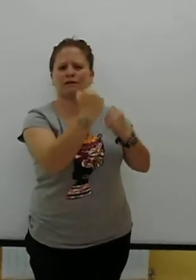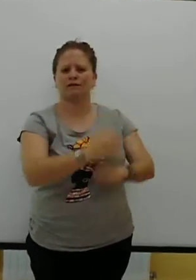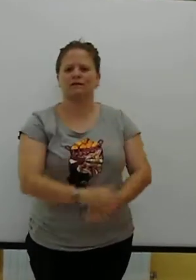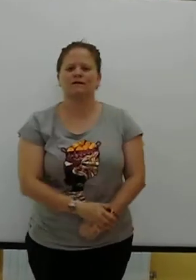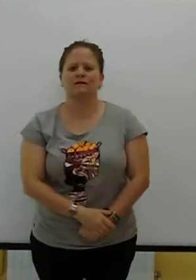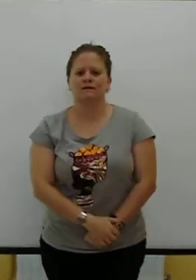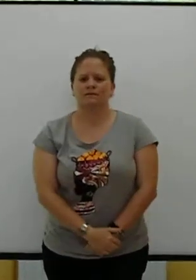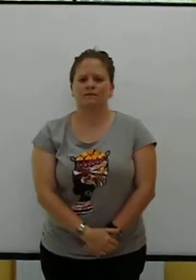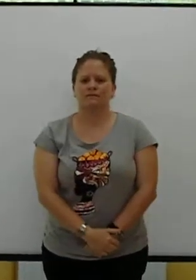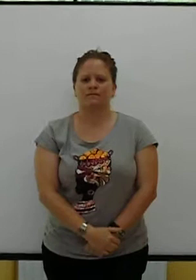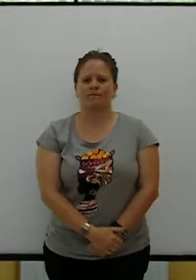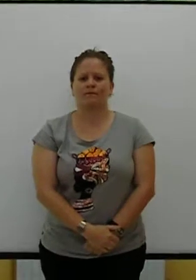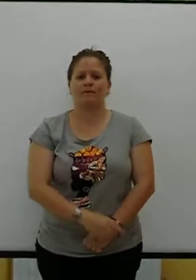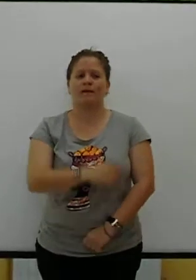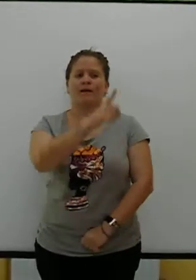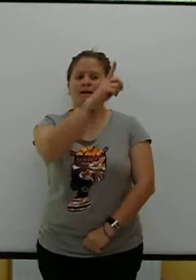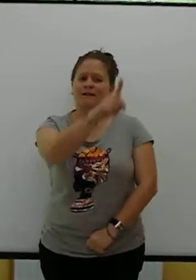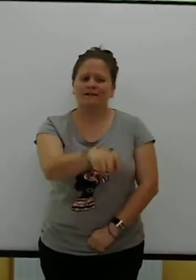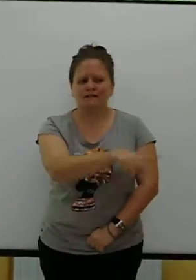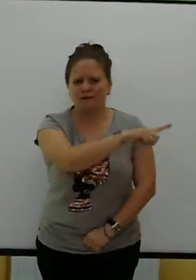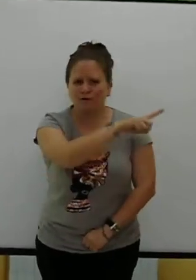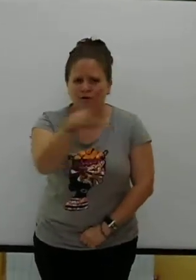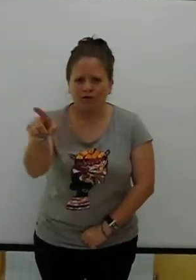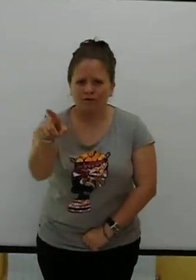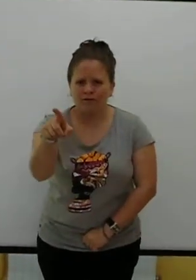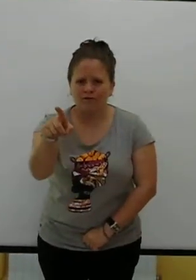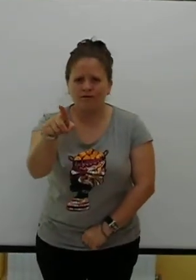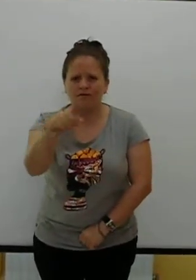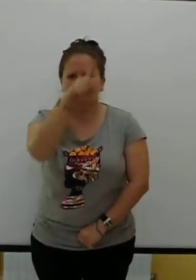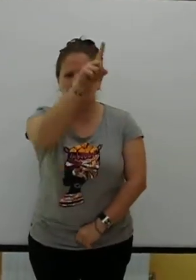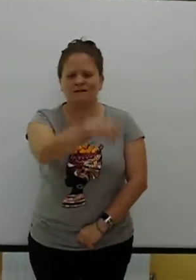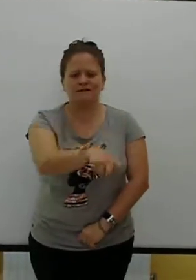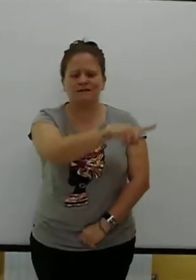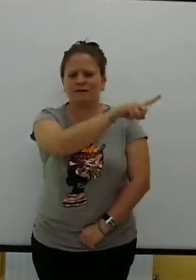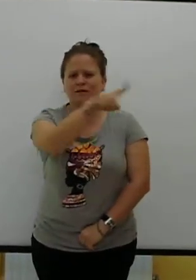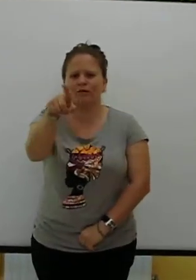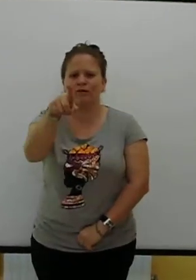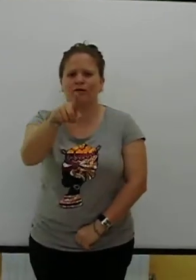¿Verdad? Sí o no Sí o no